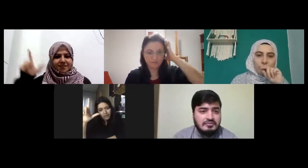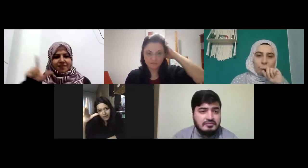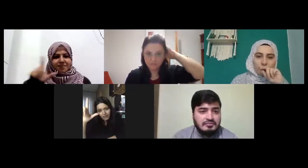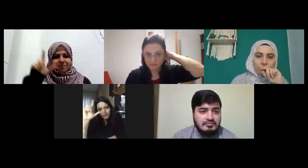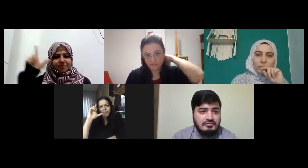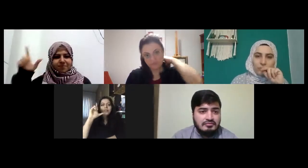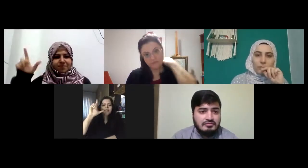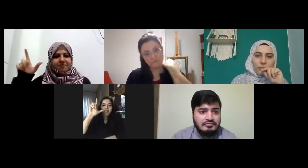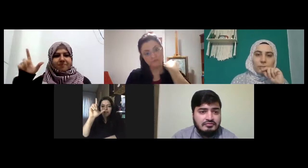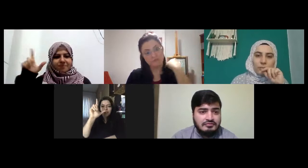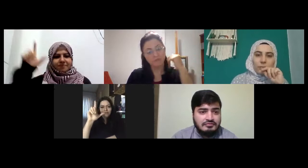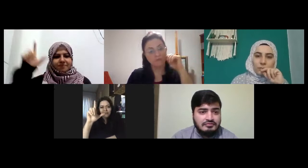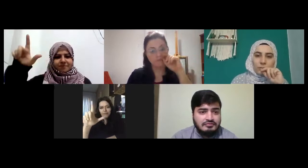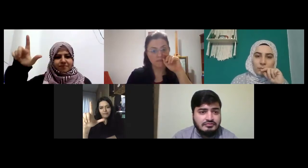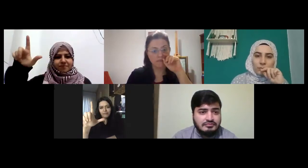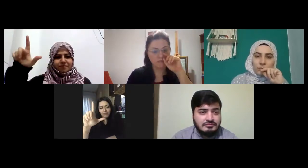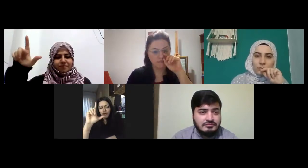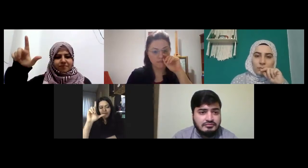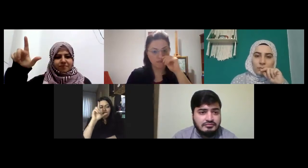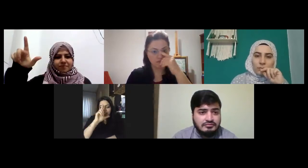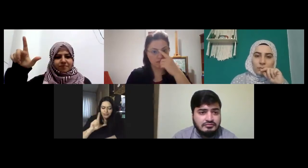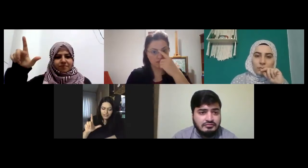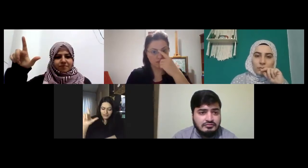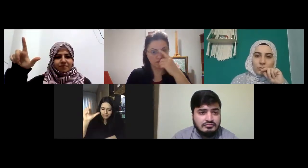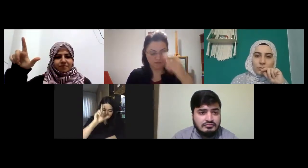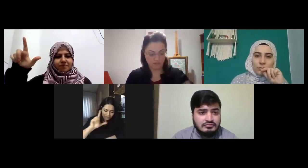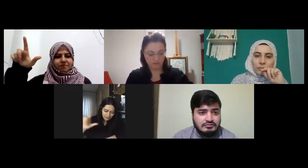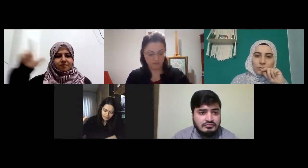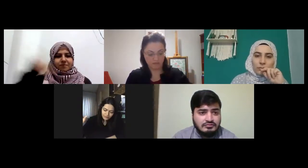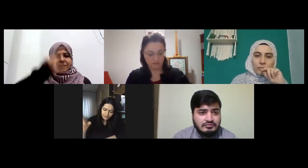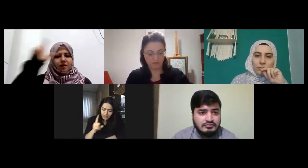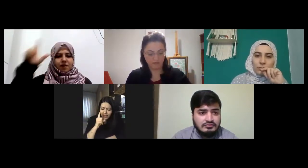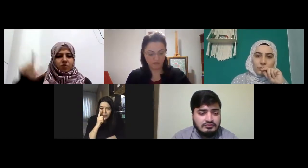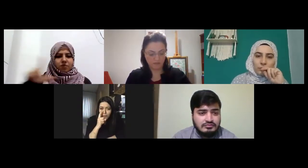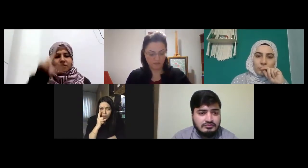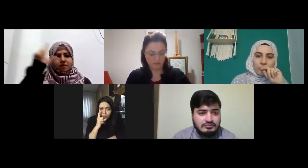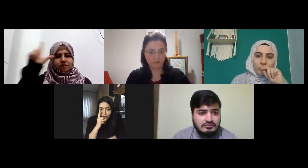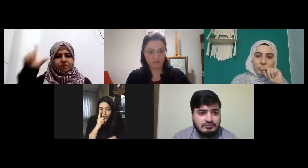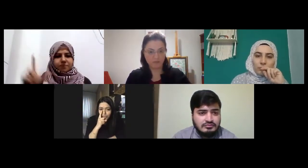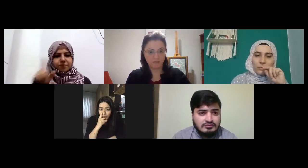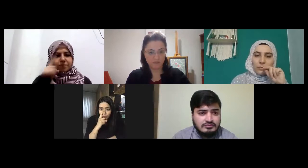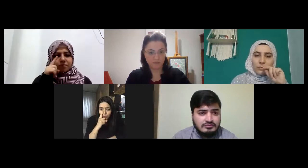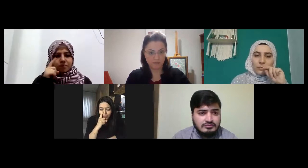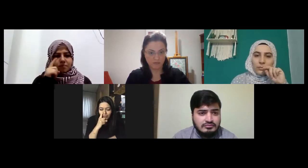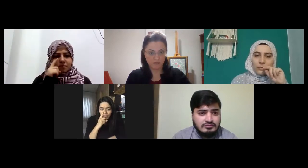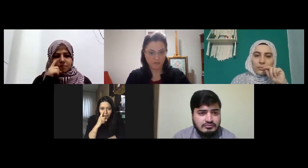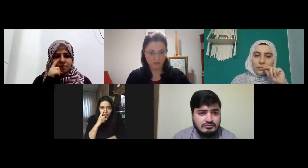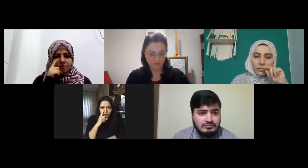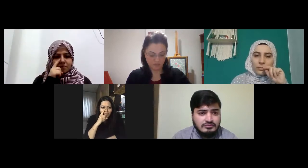lazım böyle lacivert mor burundan böyle bir